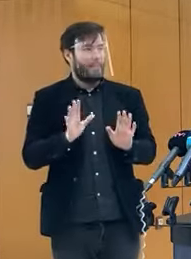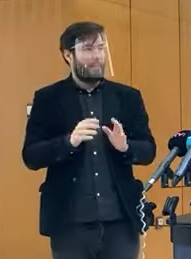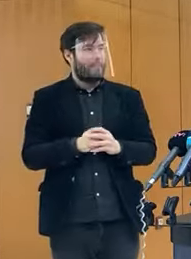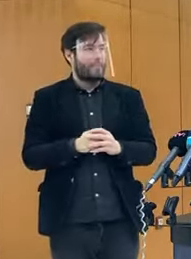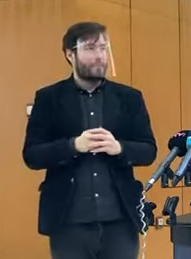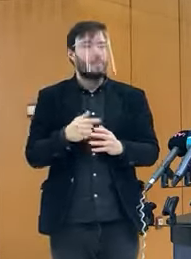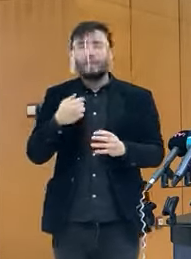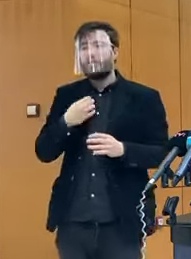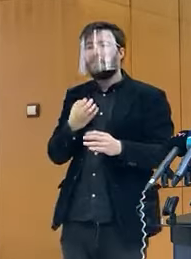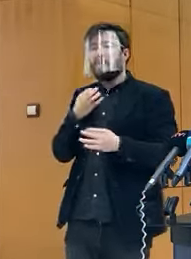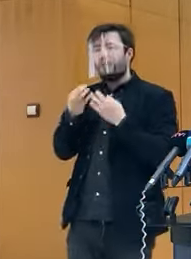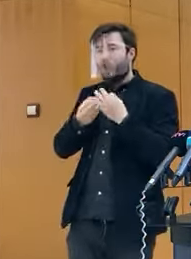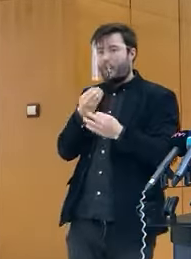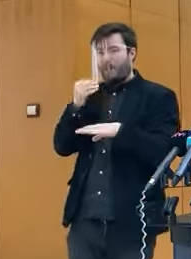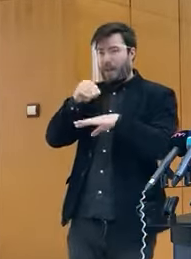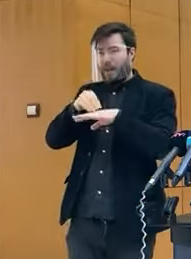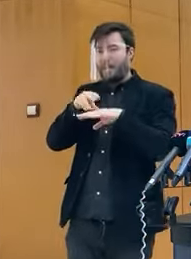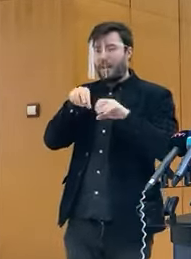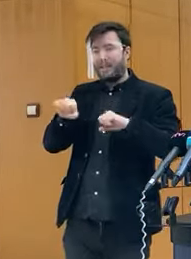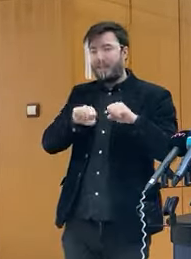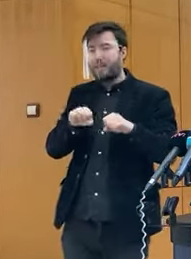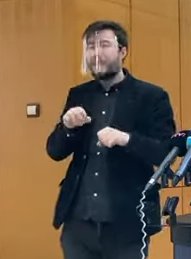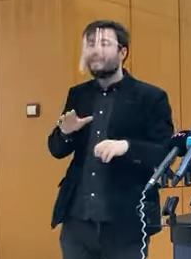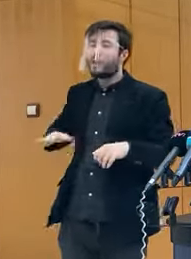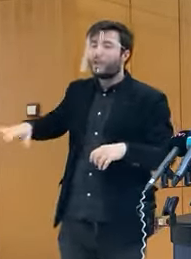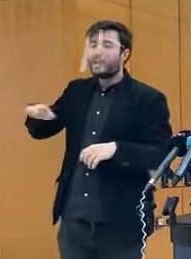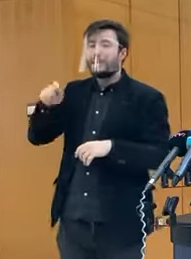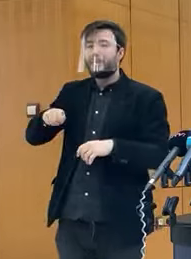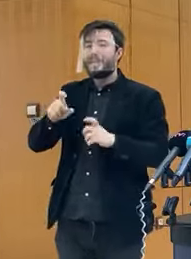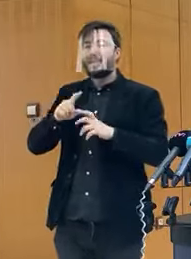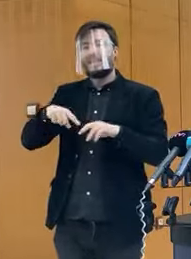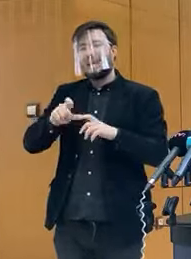že neviem garantovať všetkých poslancov SAS.